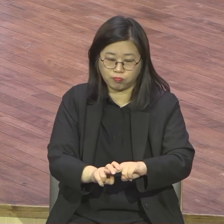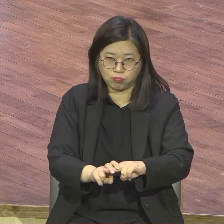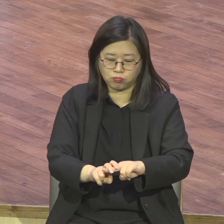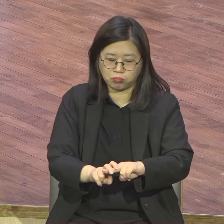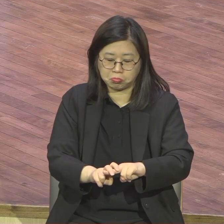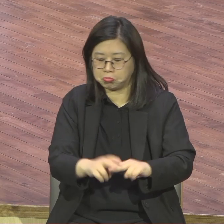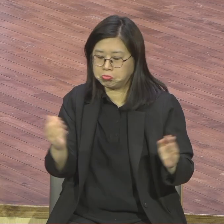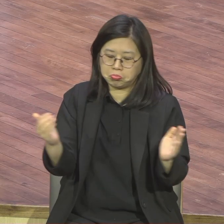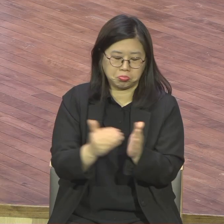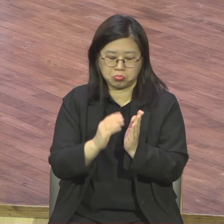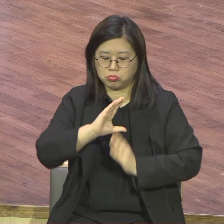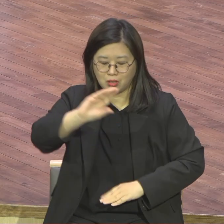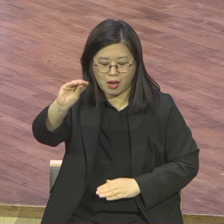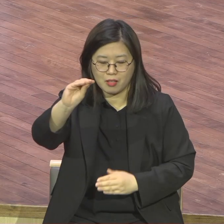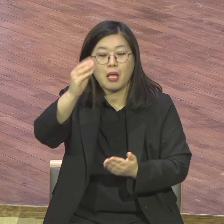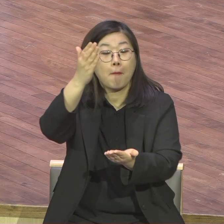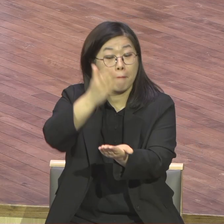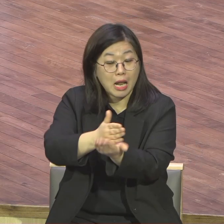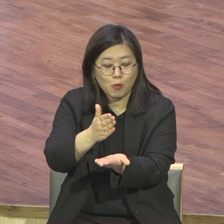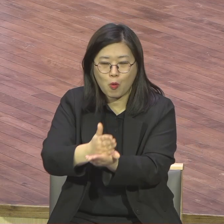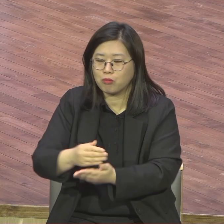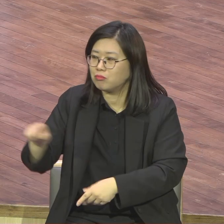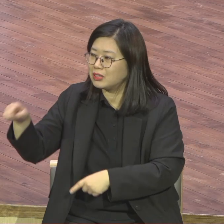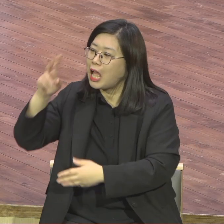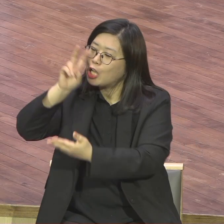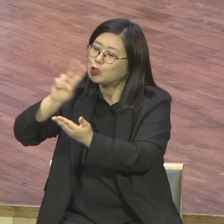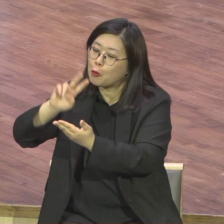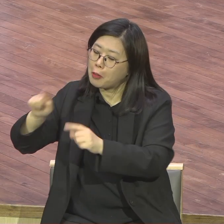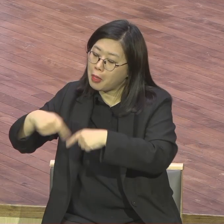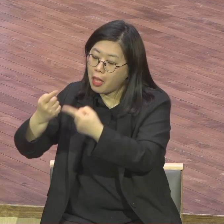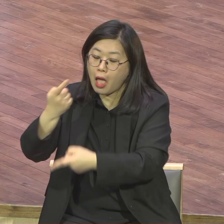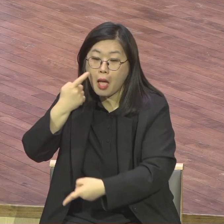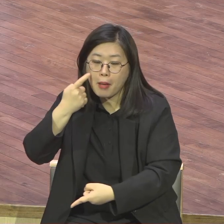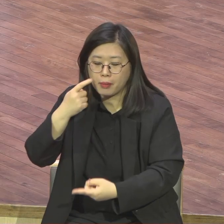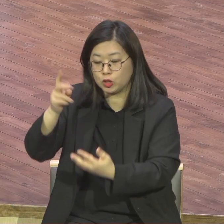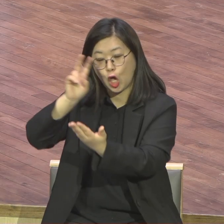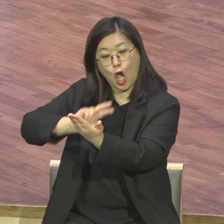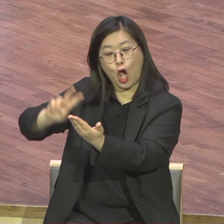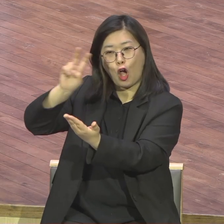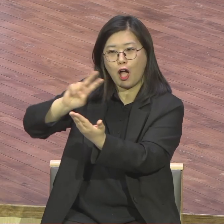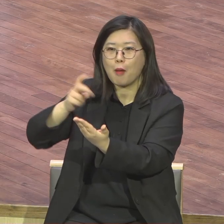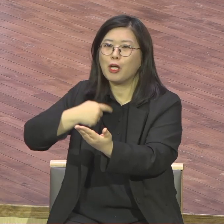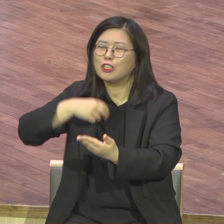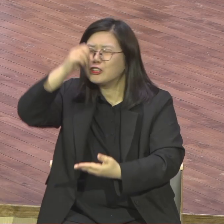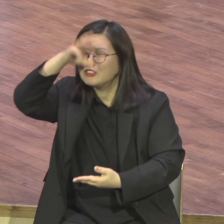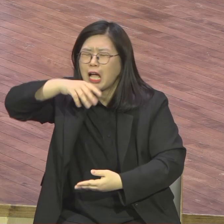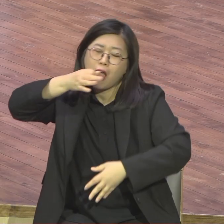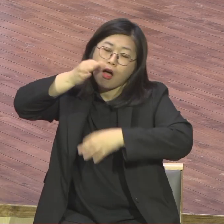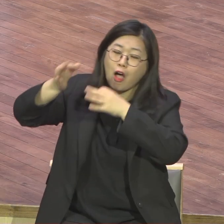마스크하고 하는 거 질러대는 거예요. 또 지휘자가 세계적인 지휘자입니다. 제가 눈이 보통 눈인 줄 아세요.